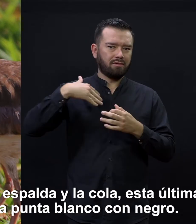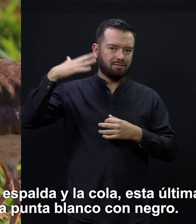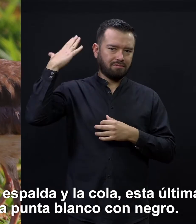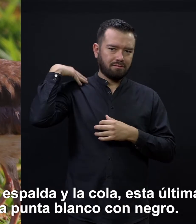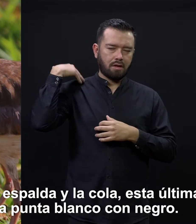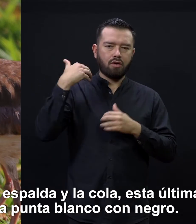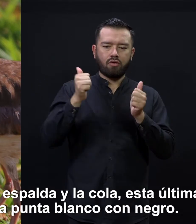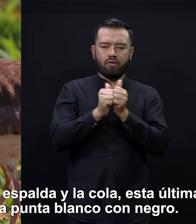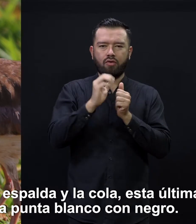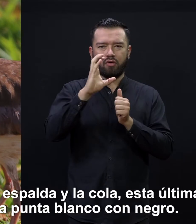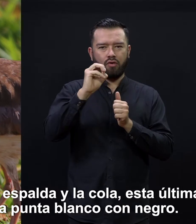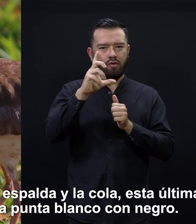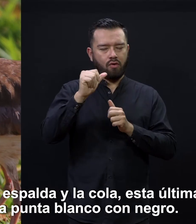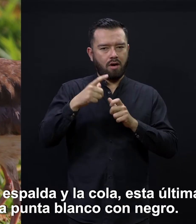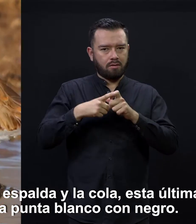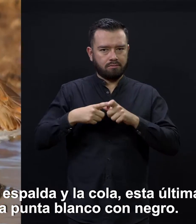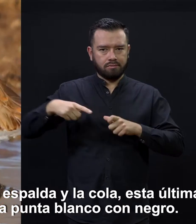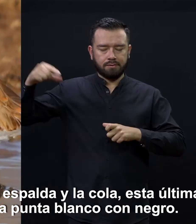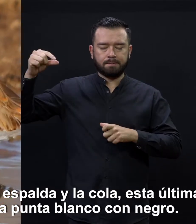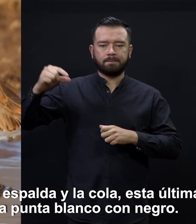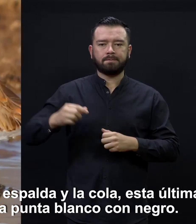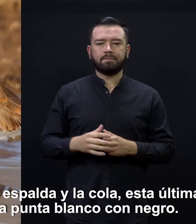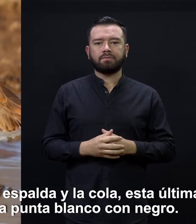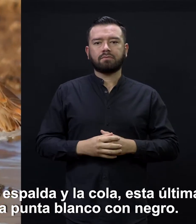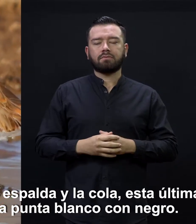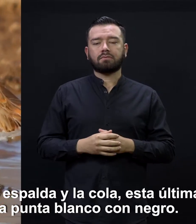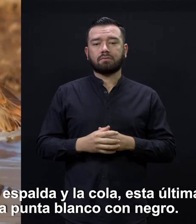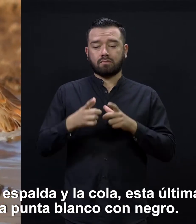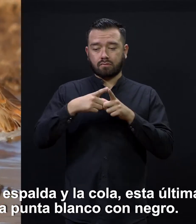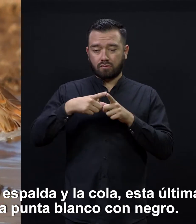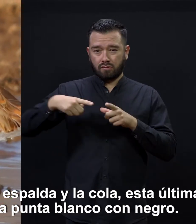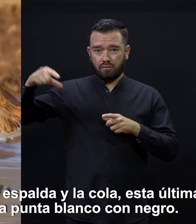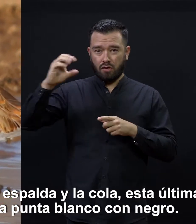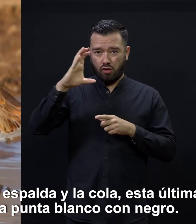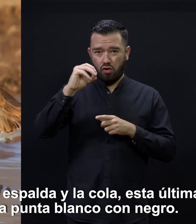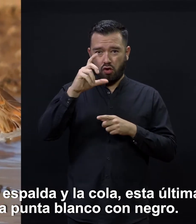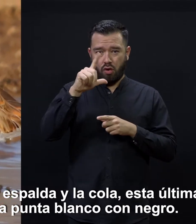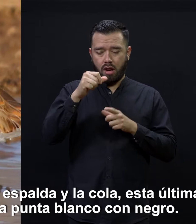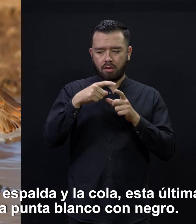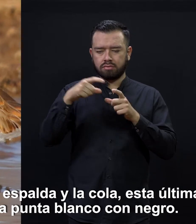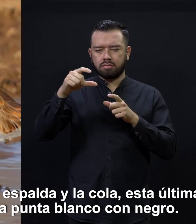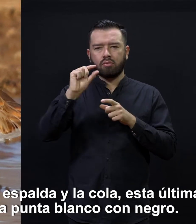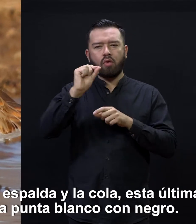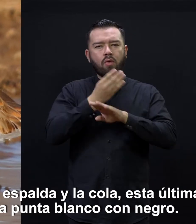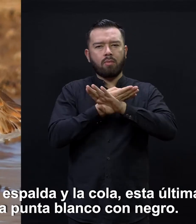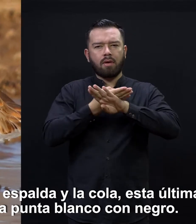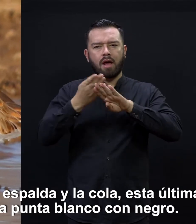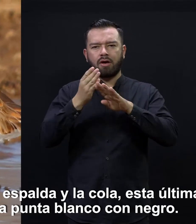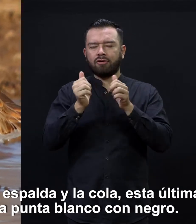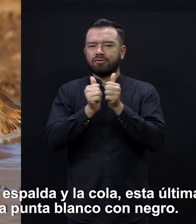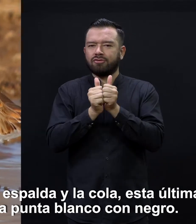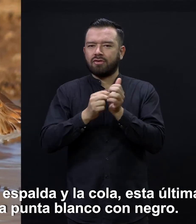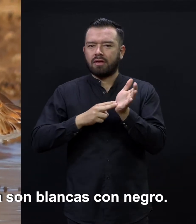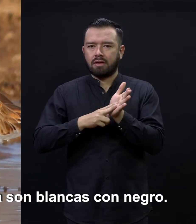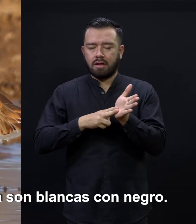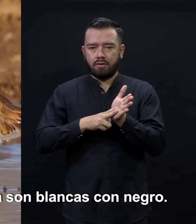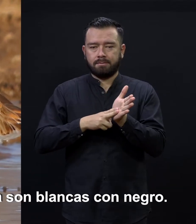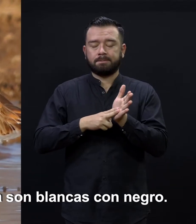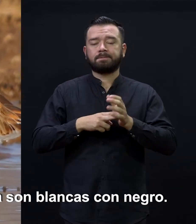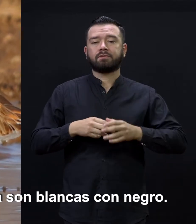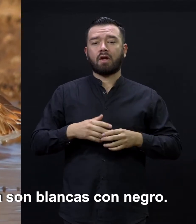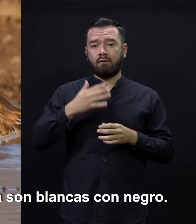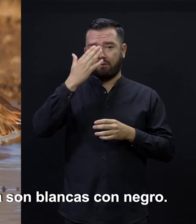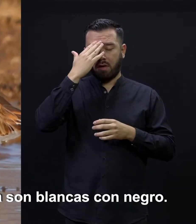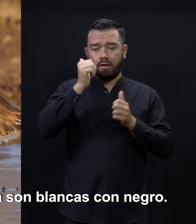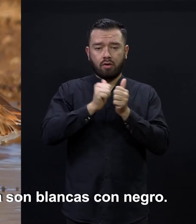igual que la parte de la espalda y la cola. Esta última además que tiene la punta blanco con negro, la